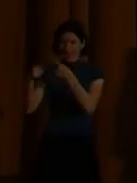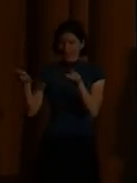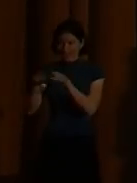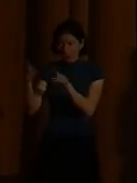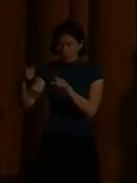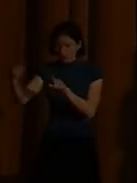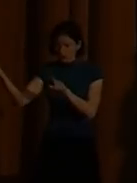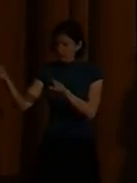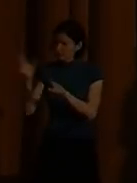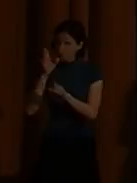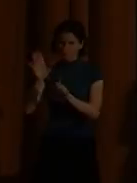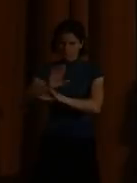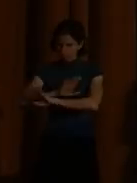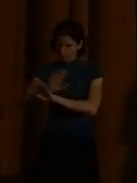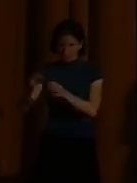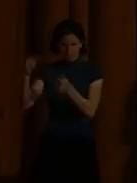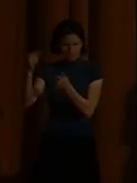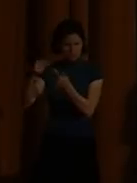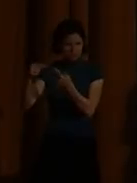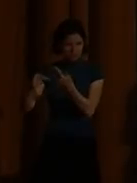dass sie betät.